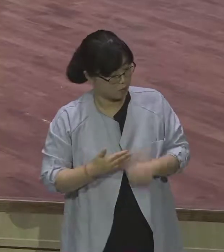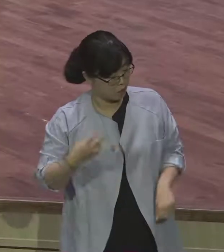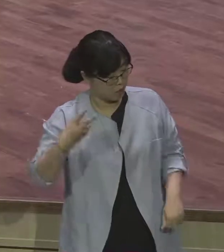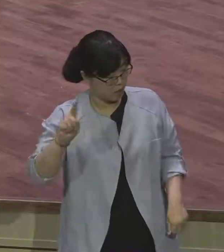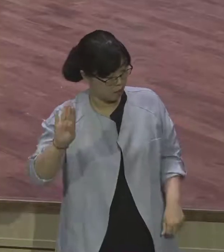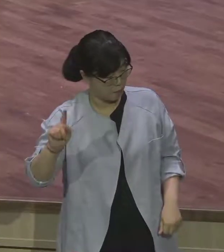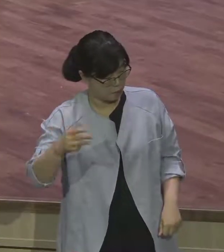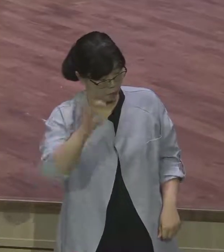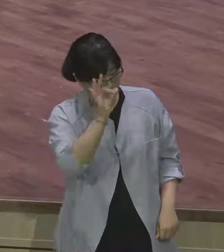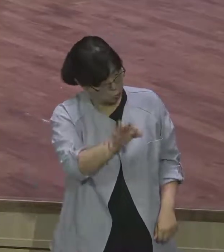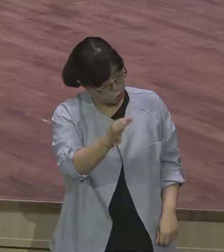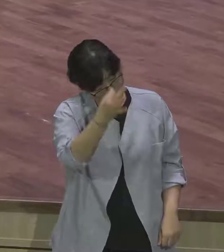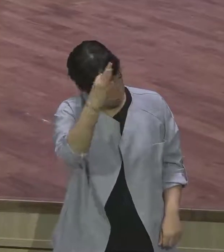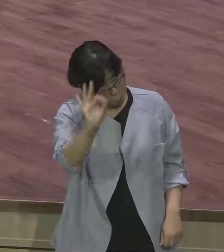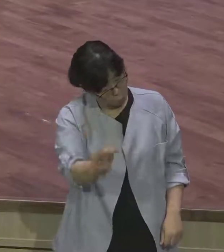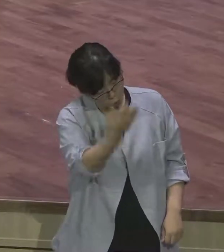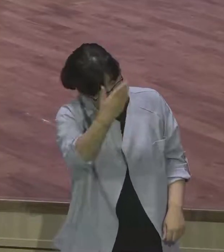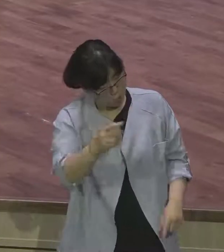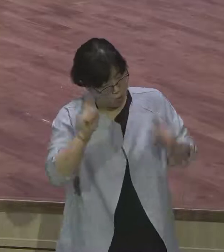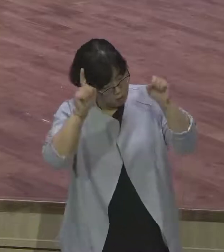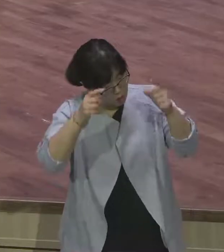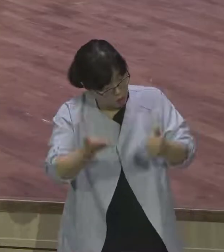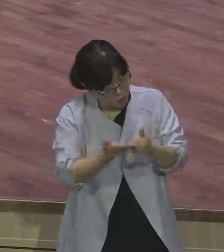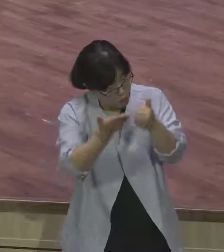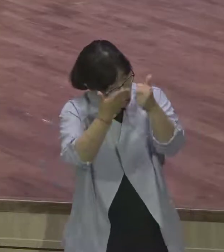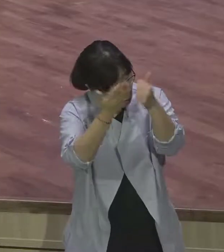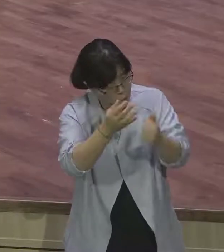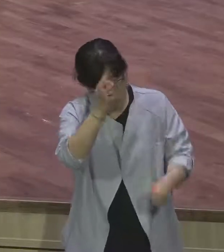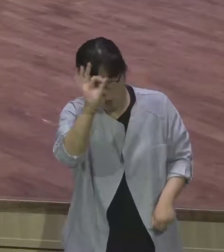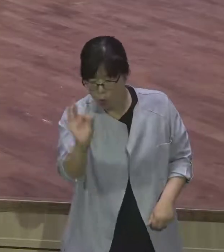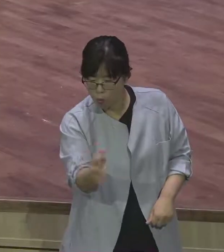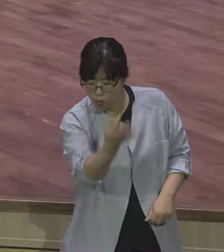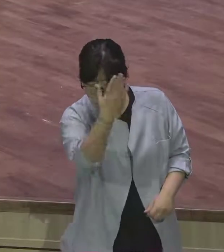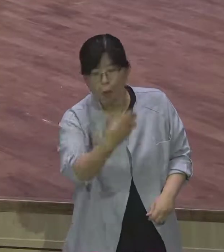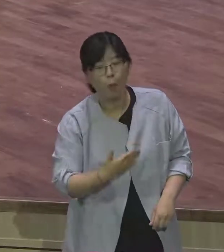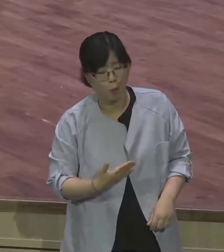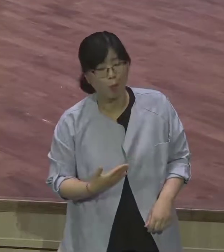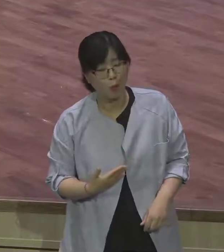라반은 상당히 약삭 빠르고 계산이 빠른 사람이에요.